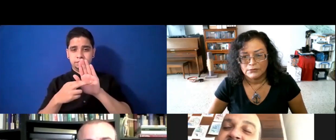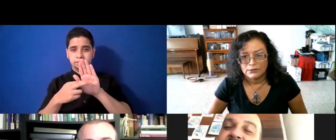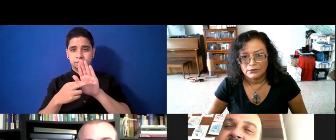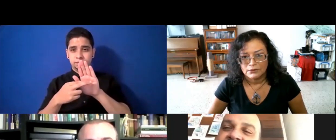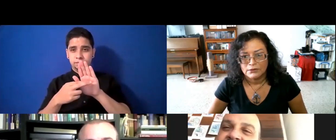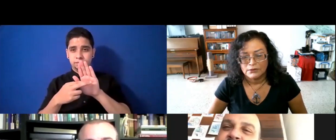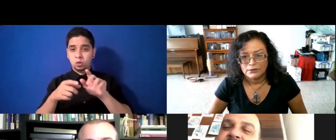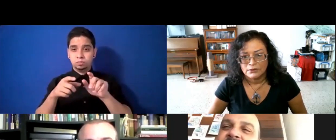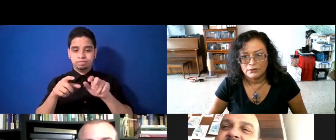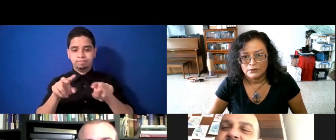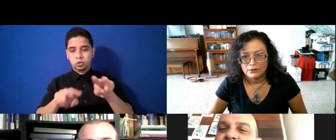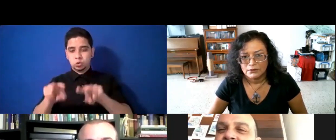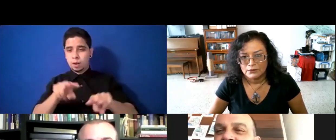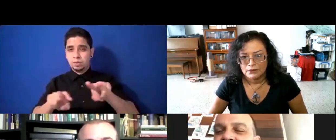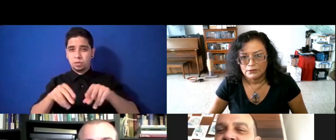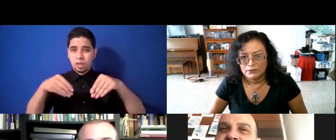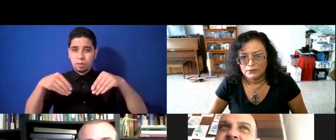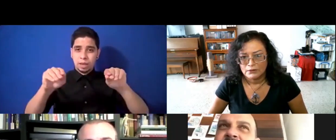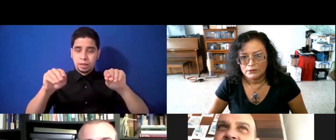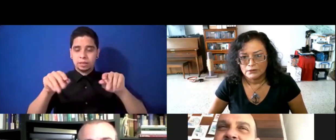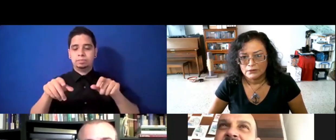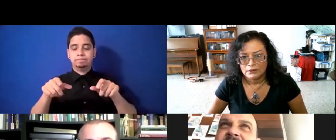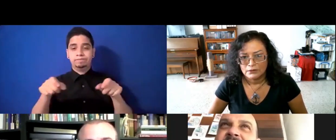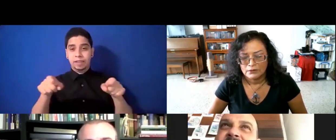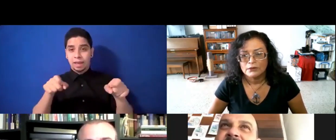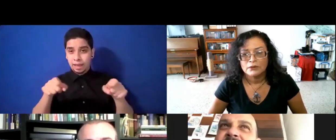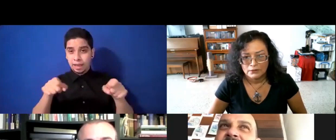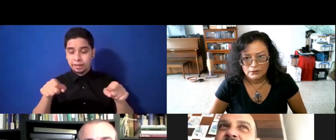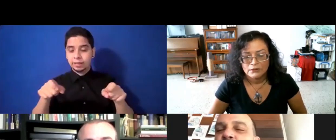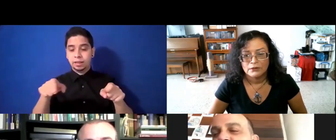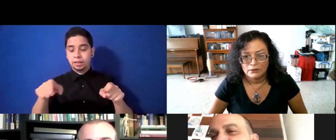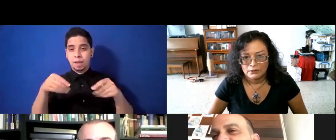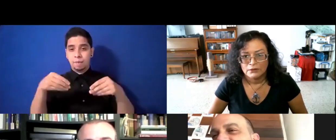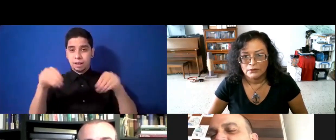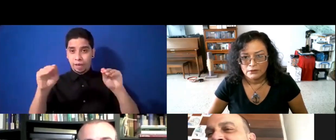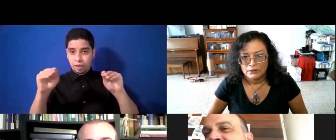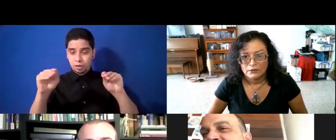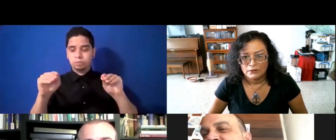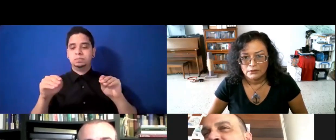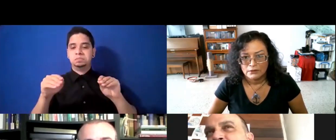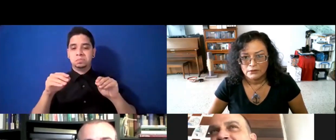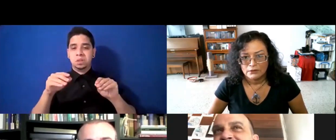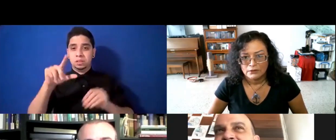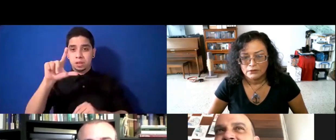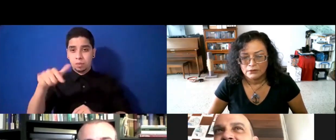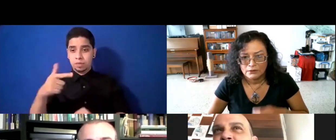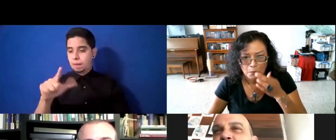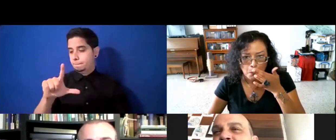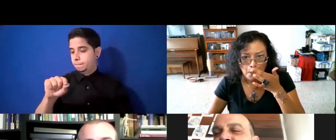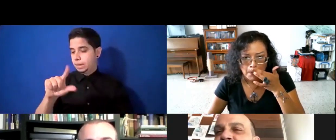venta, gerente de mercadeo y de venta. Y luego, pues, de estos 20 años, pues, en un momento dado,